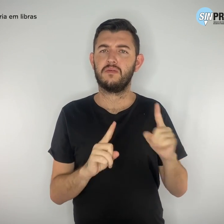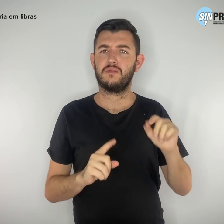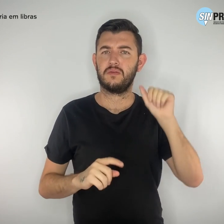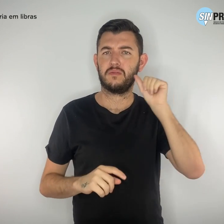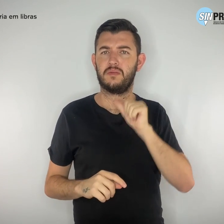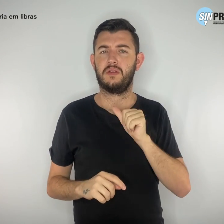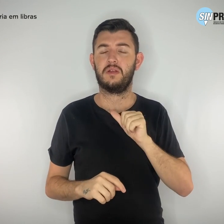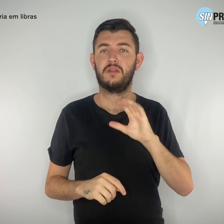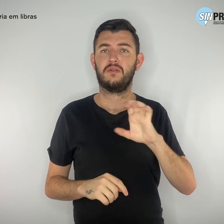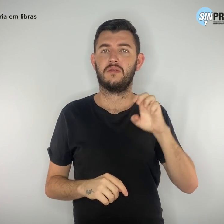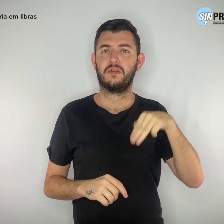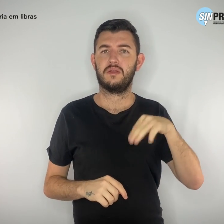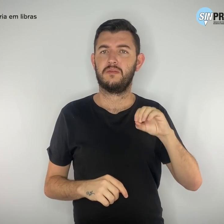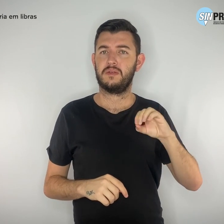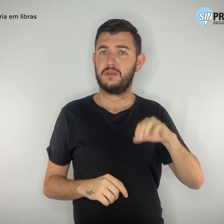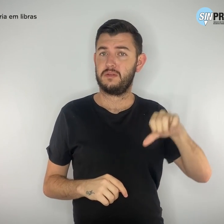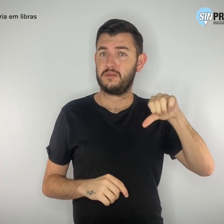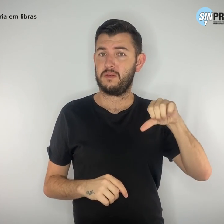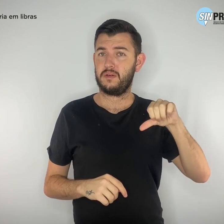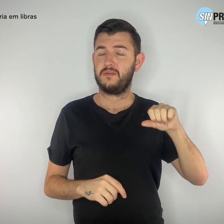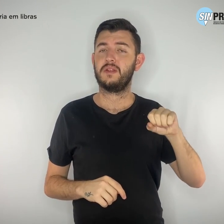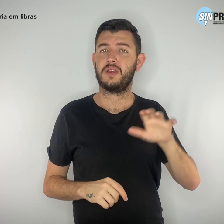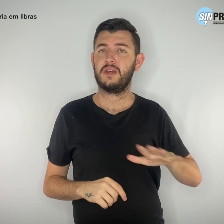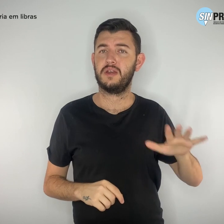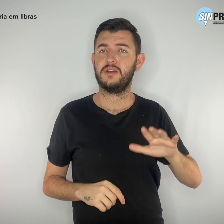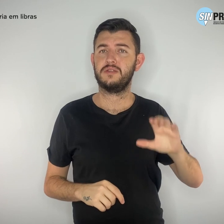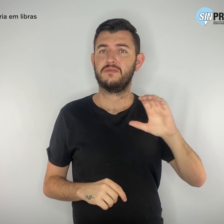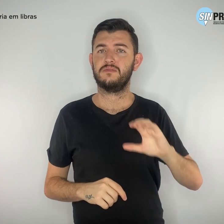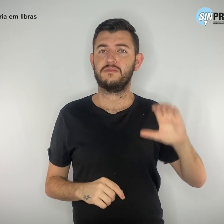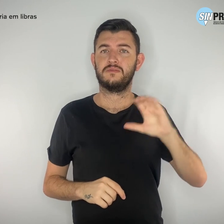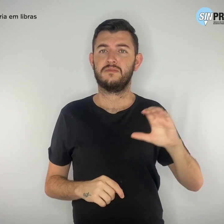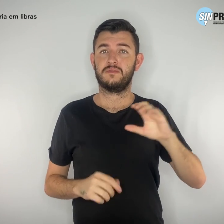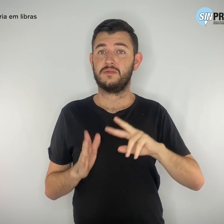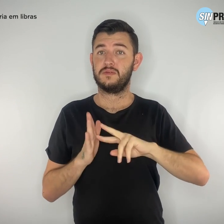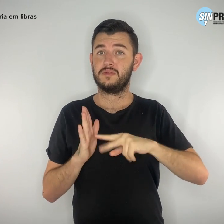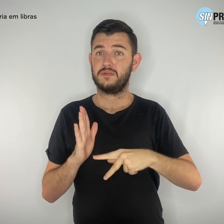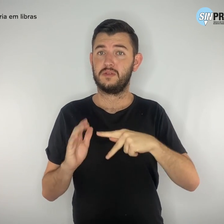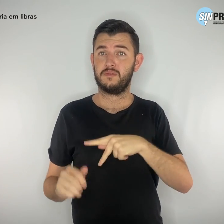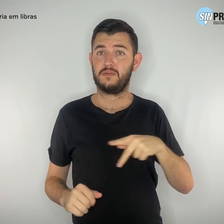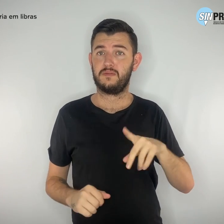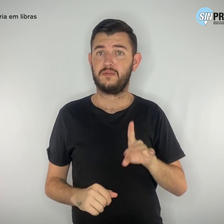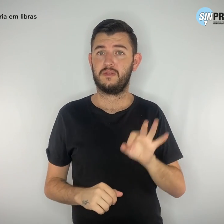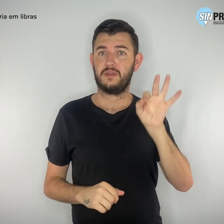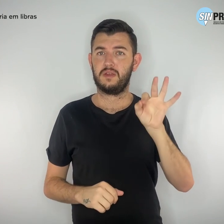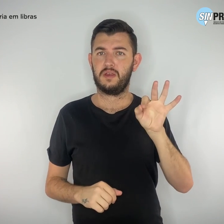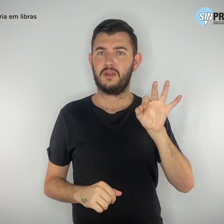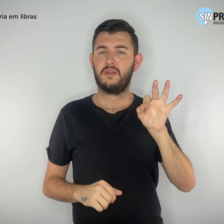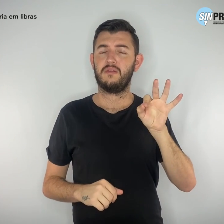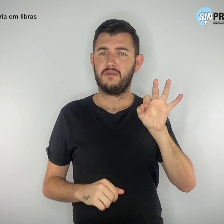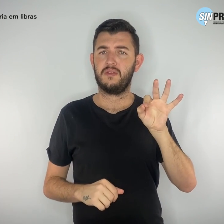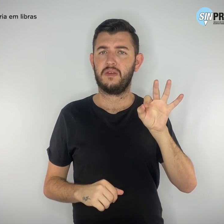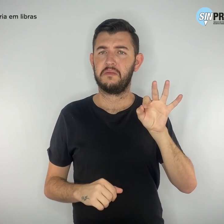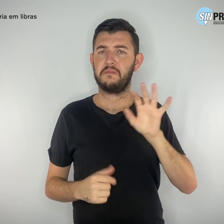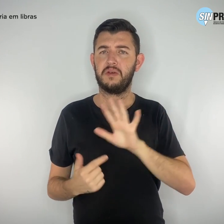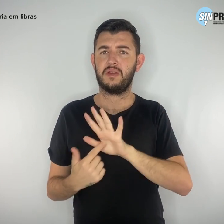O SimproDF vem a público manifestar toda a sua solidariedade à professora